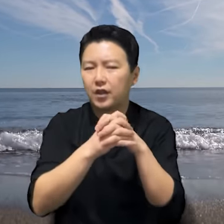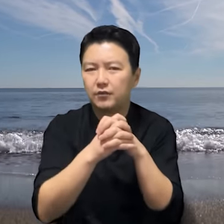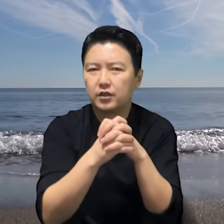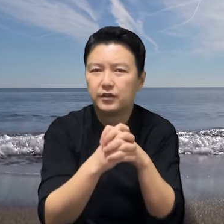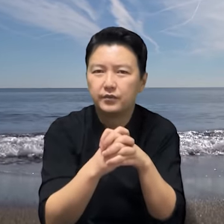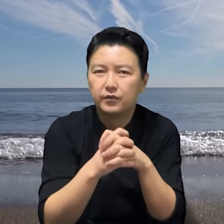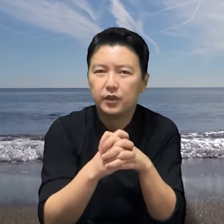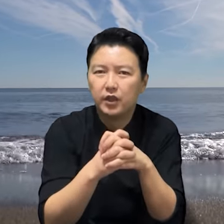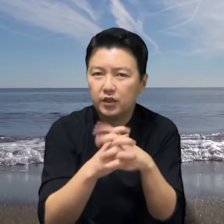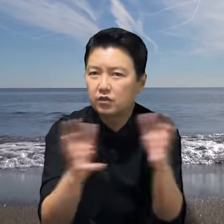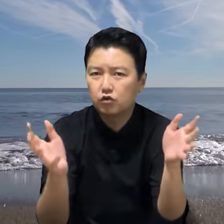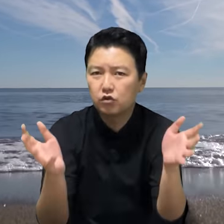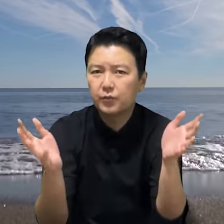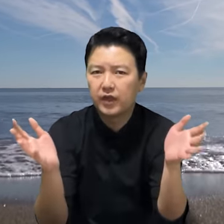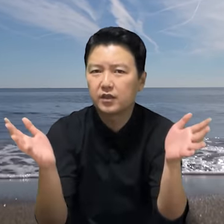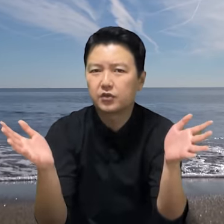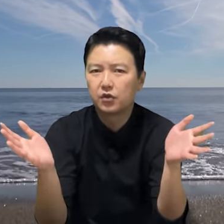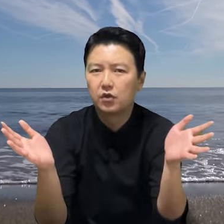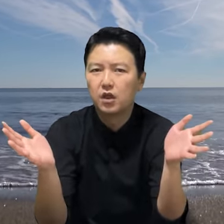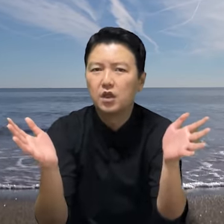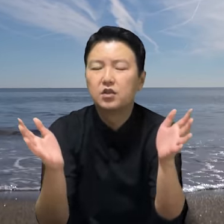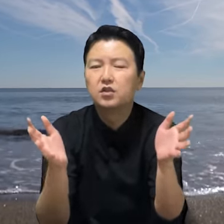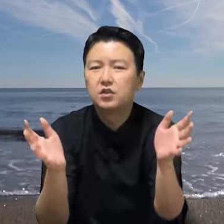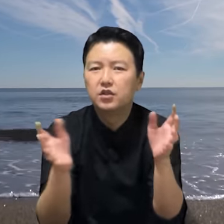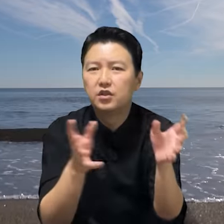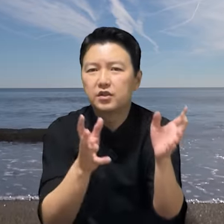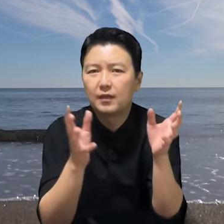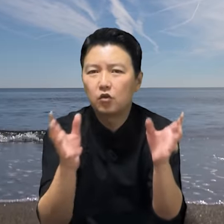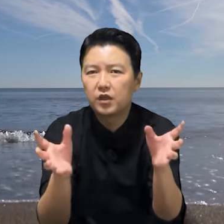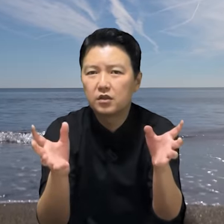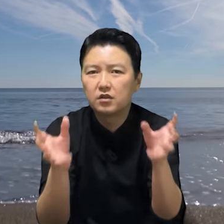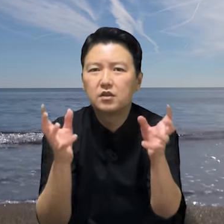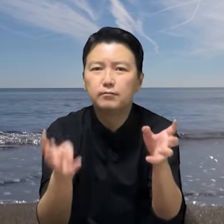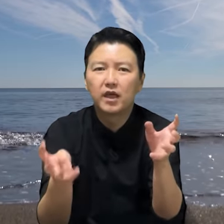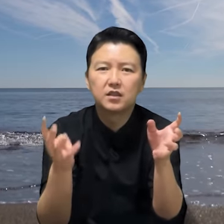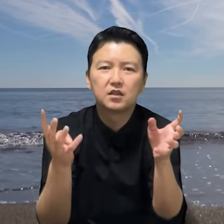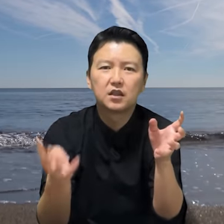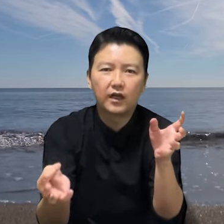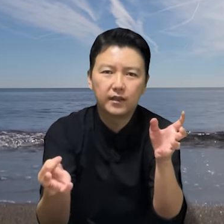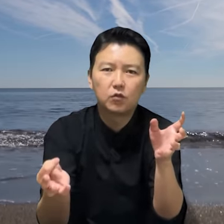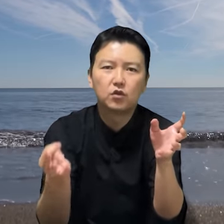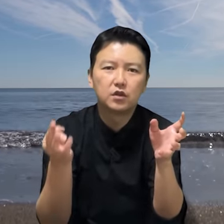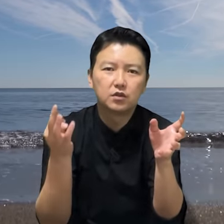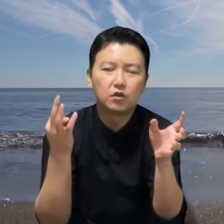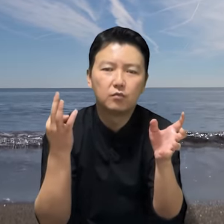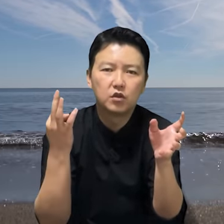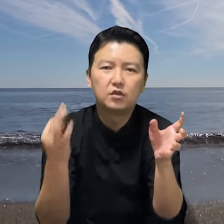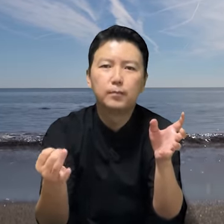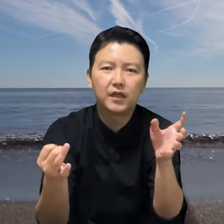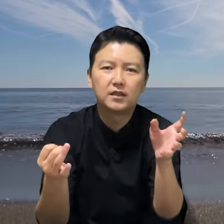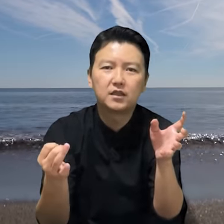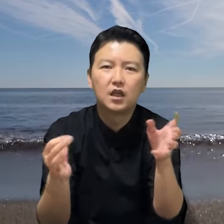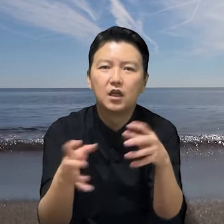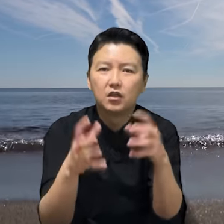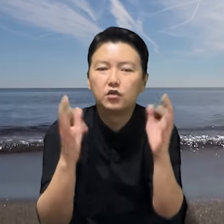합니다. 이어 수습해야 겠죠. 그들은 여자 몸에 있던 금반지 다이아목걸이 그리고 금팔찌 그리고